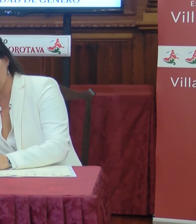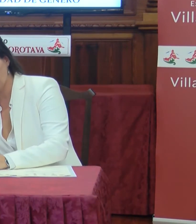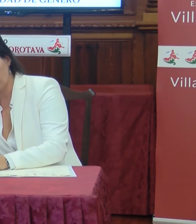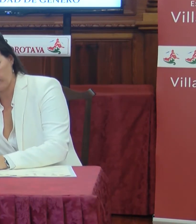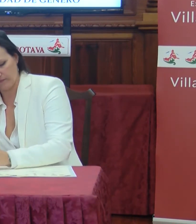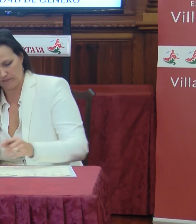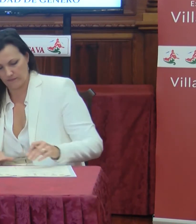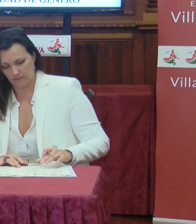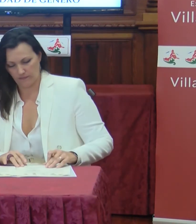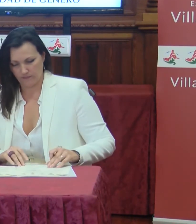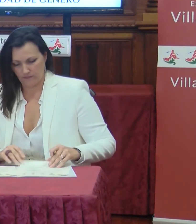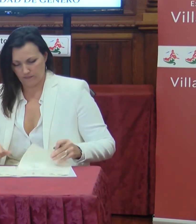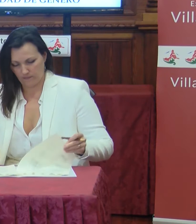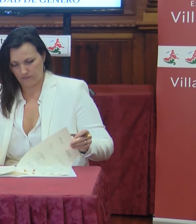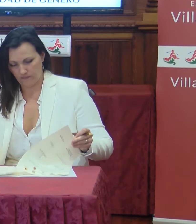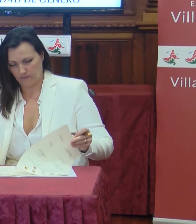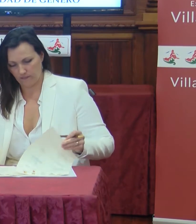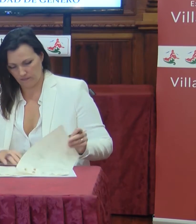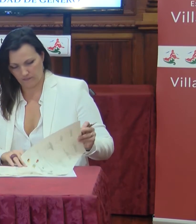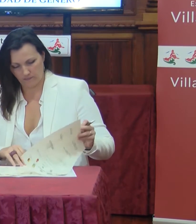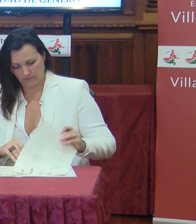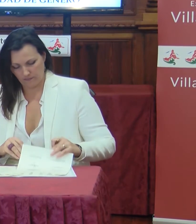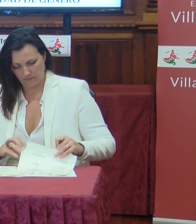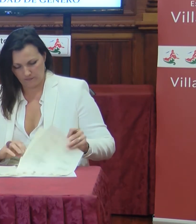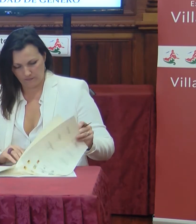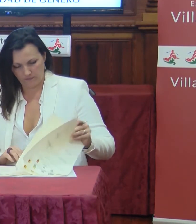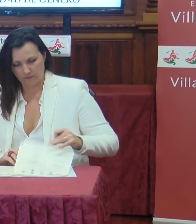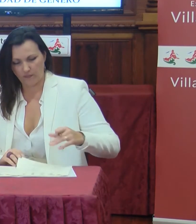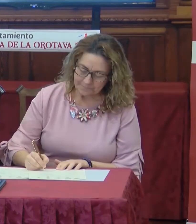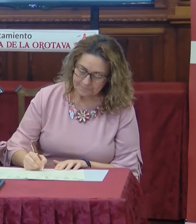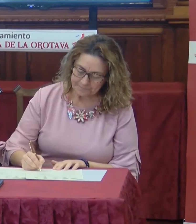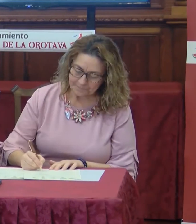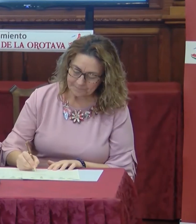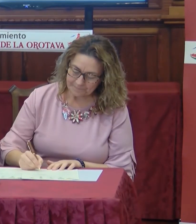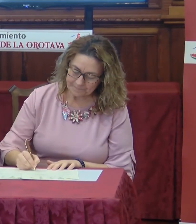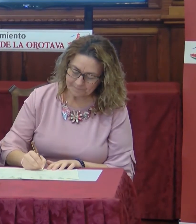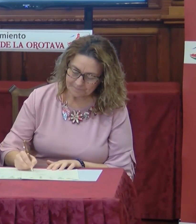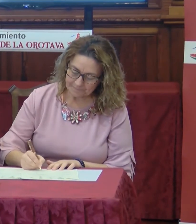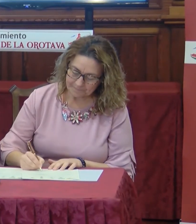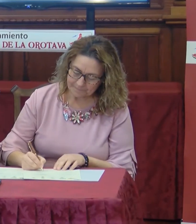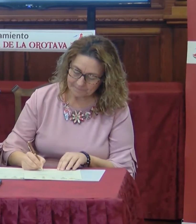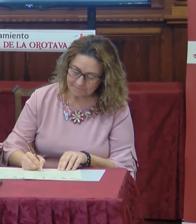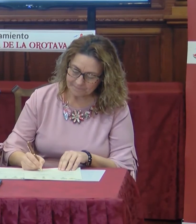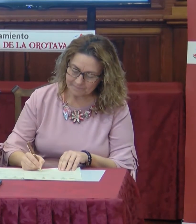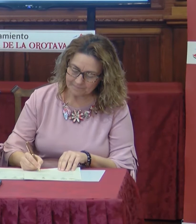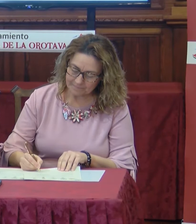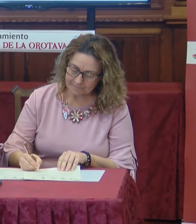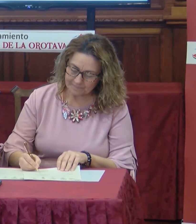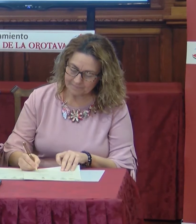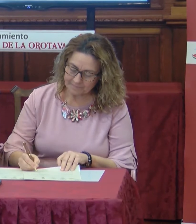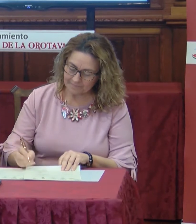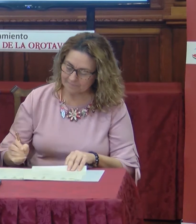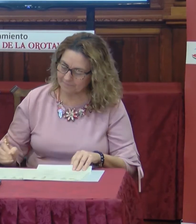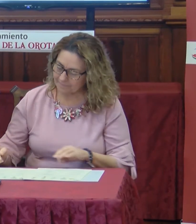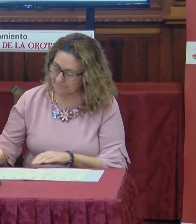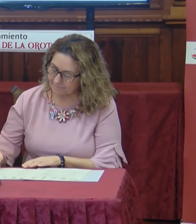Cruz y el municipio de la Orotava que hemos impulsado y hemos hecho un llamamiento al resto de municipios de la isla. Nuestra